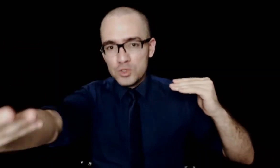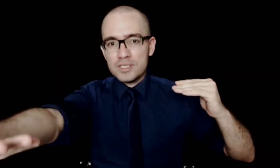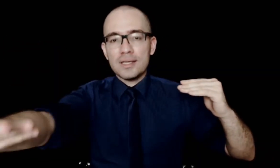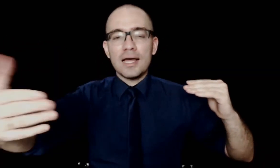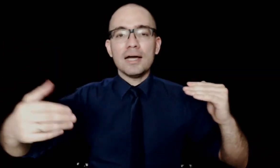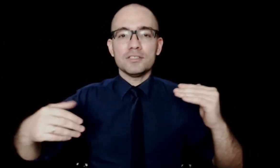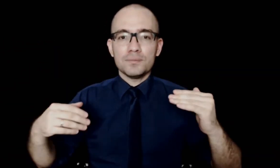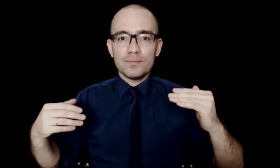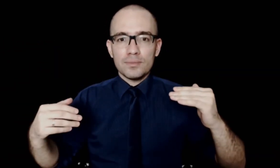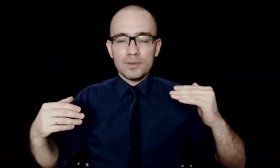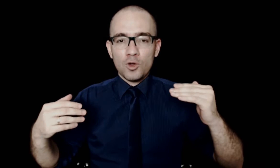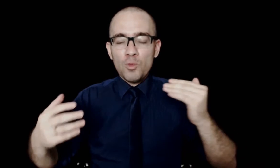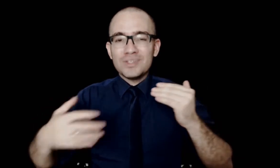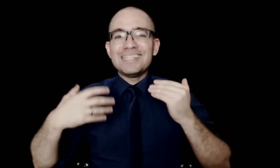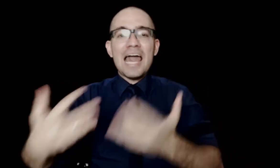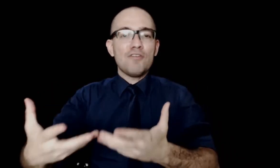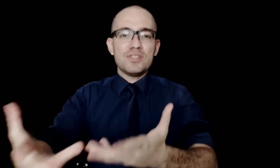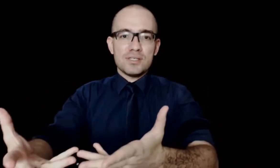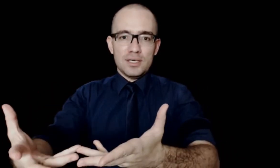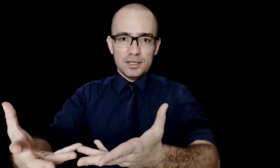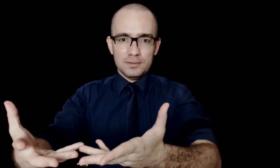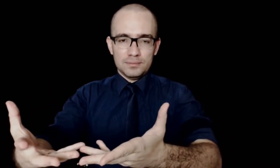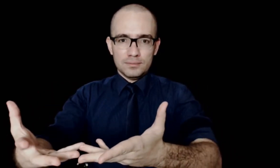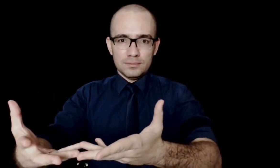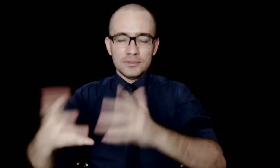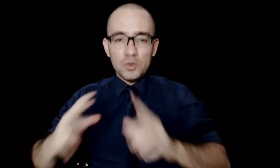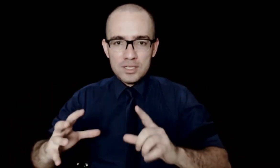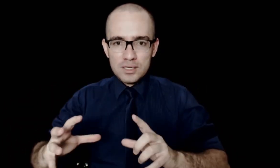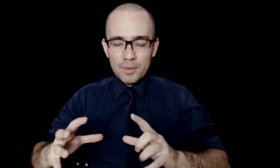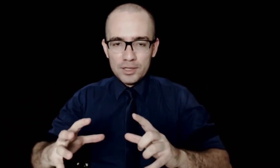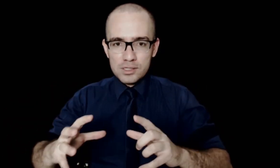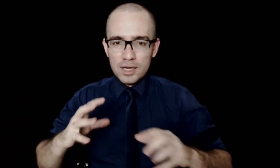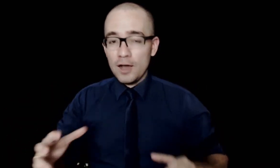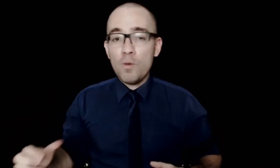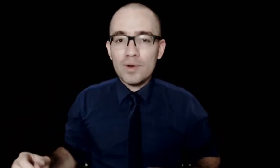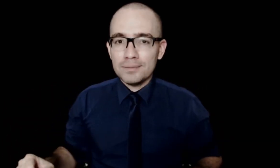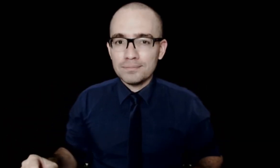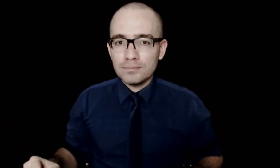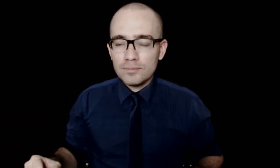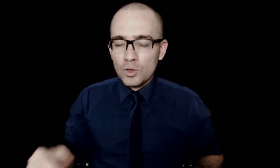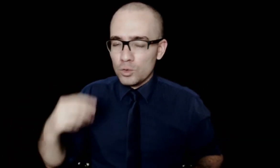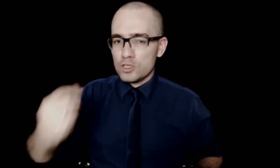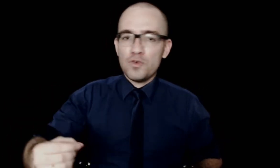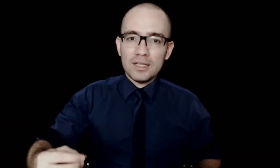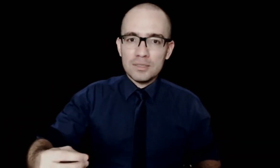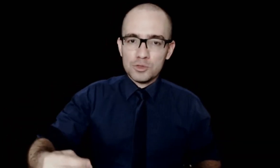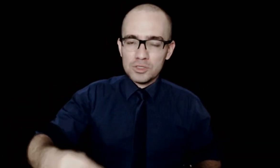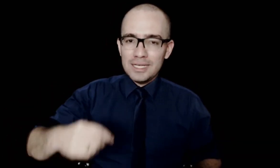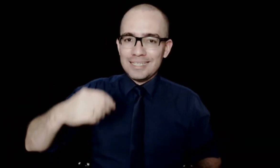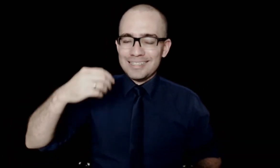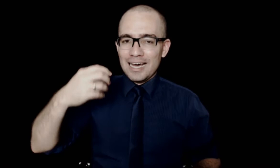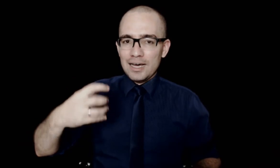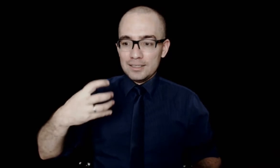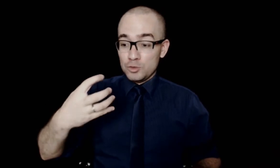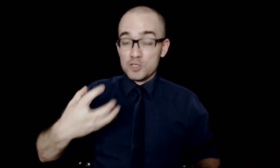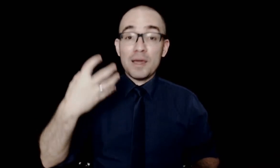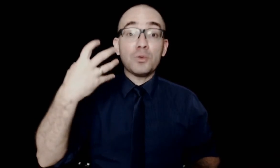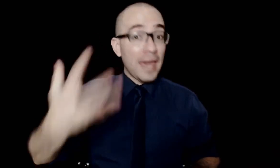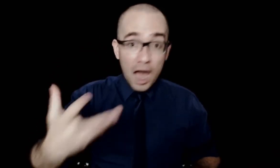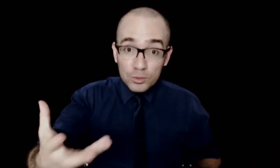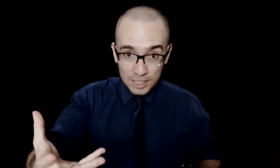sociedade, como deve ser. Não necessariamente é como é. Quando nós falamos do aspecto real